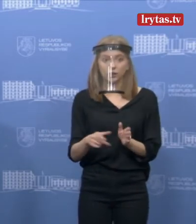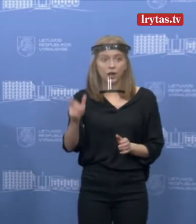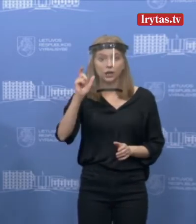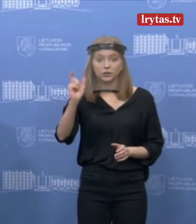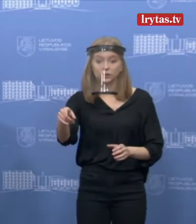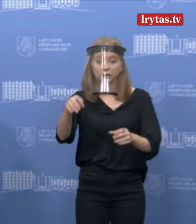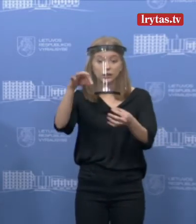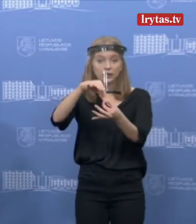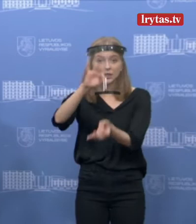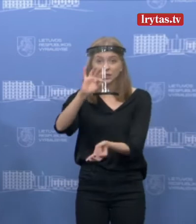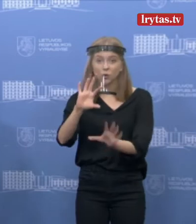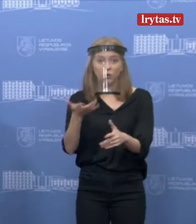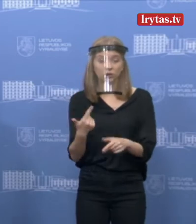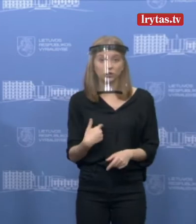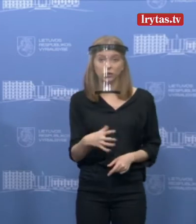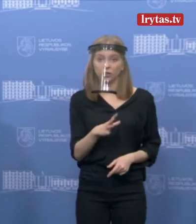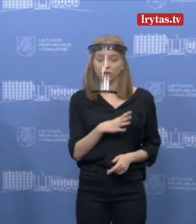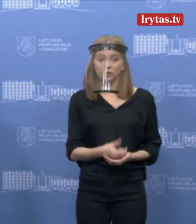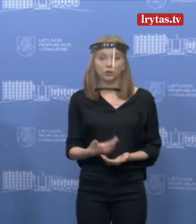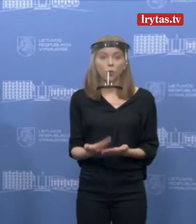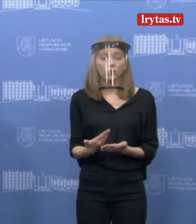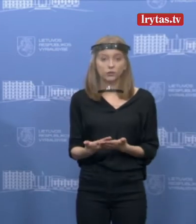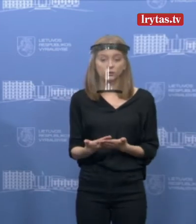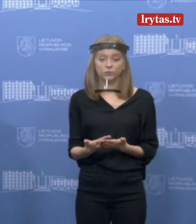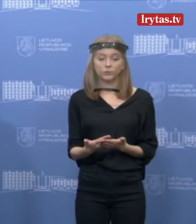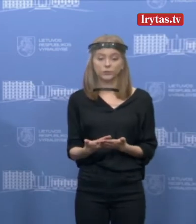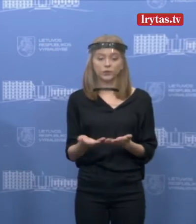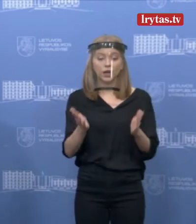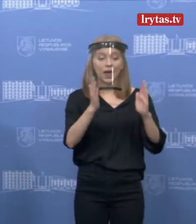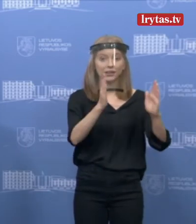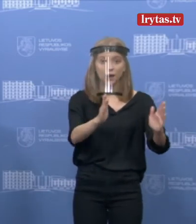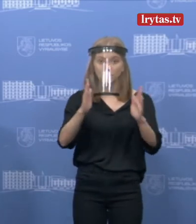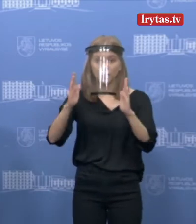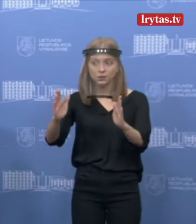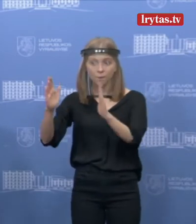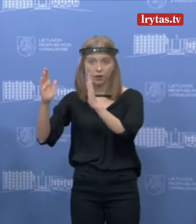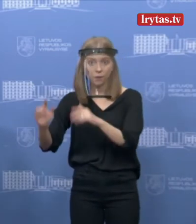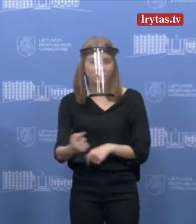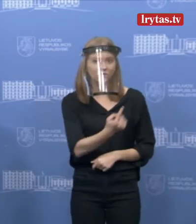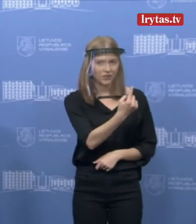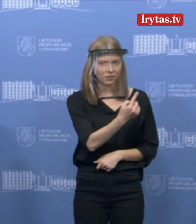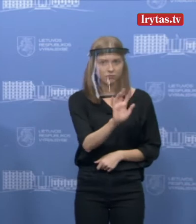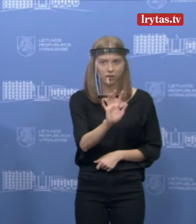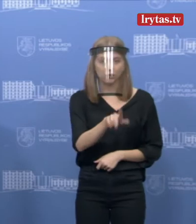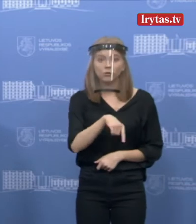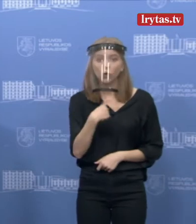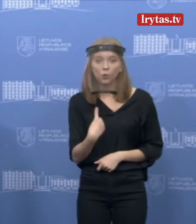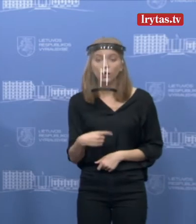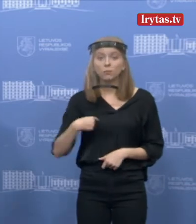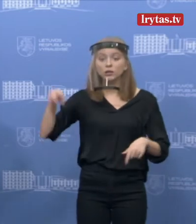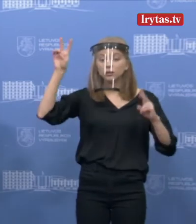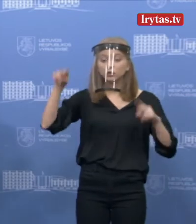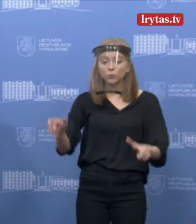numatyta tikrai ne vienas. Šiaip jau principas yra toksai, kad, kaip jau minėjau, mes tiksliai negalime pasakyti, kiek tęsias karantinas, mes tiksliai